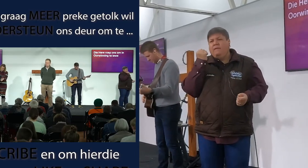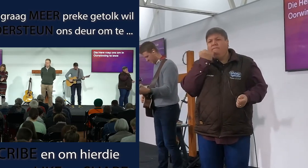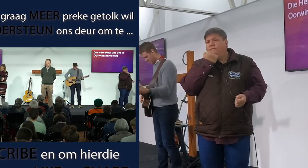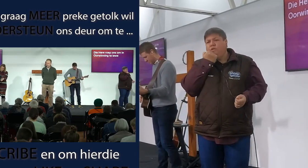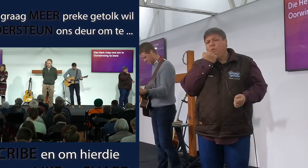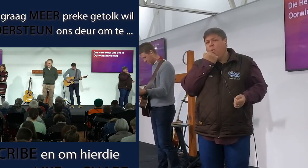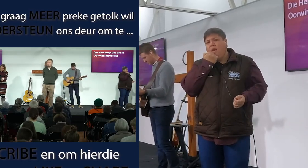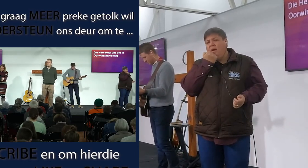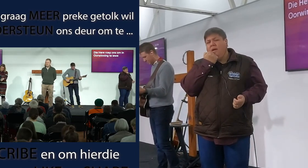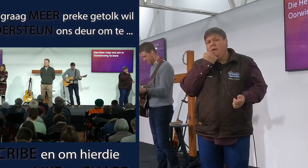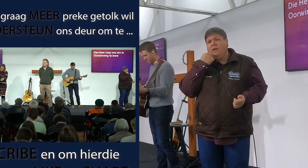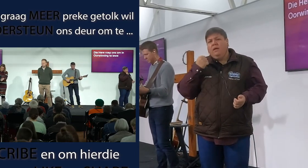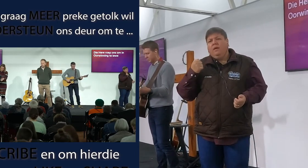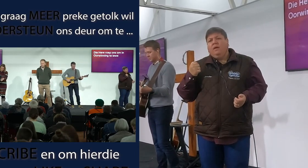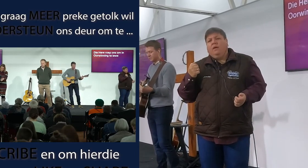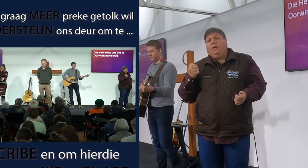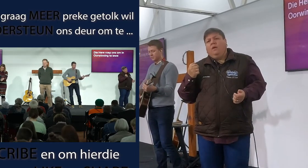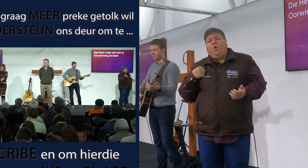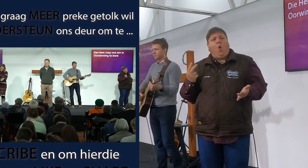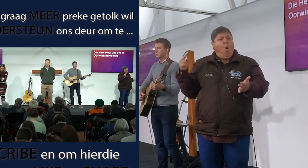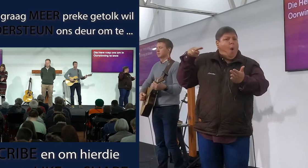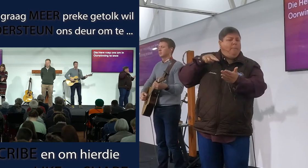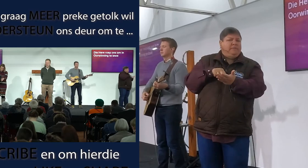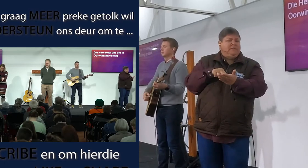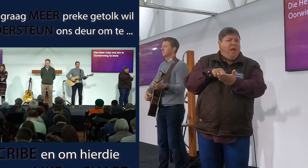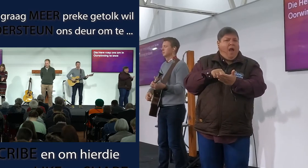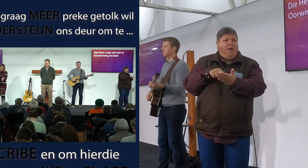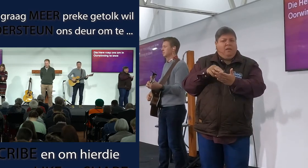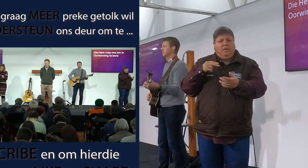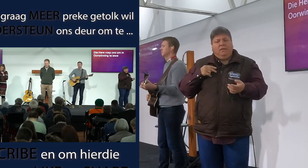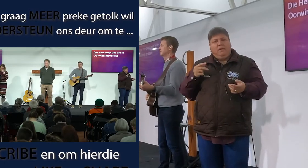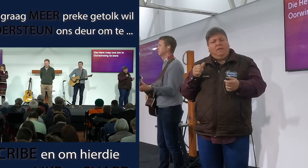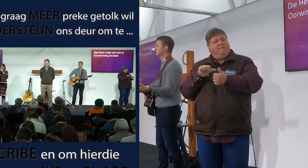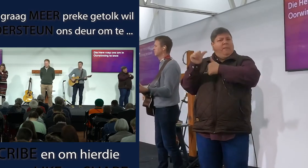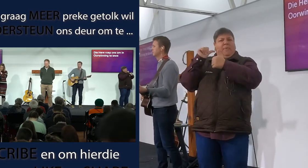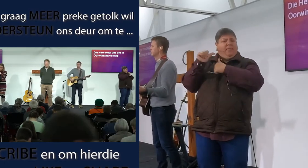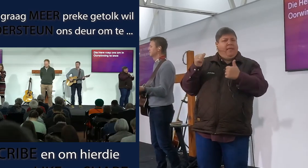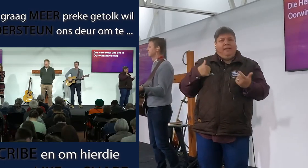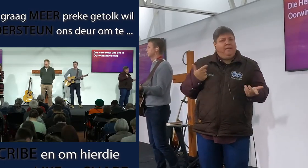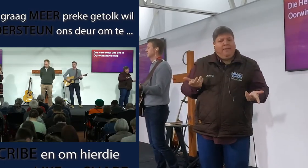hoekom ons nie opstaan en aanmeld verdiense.